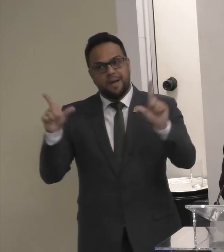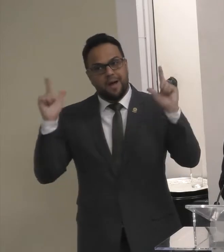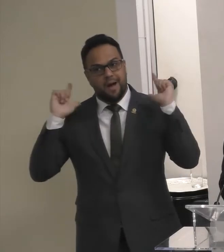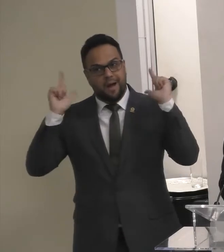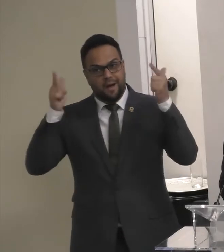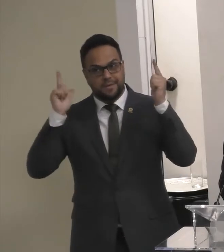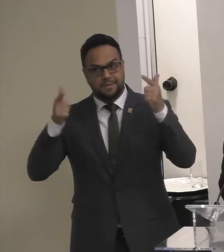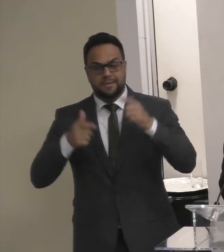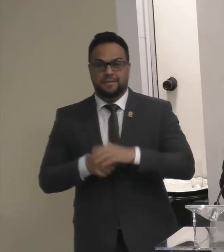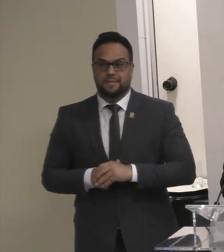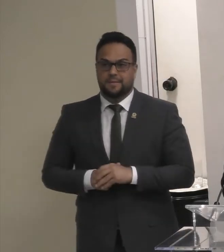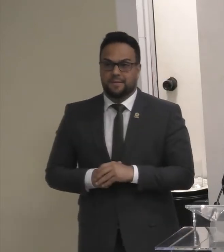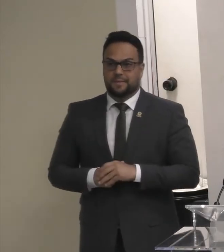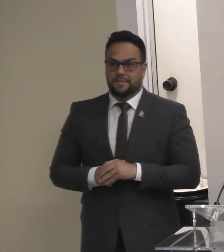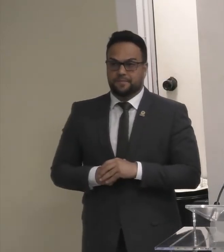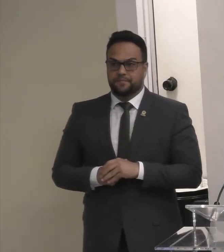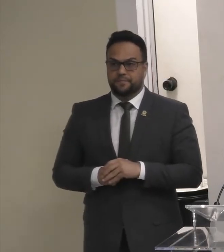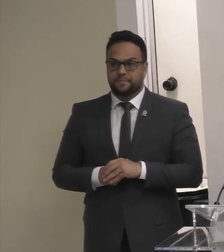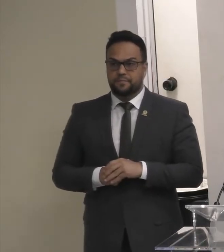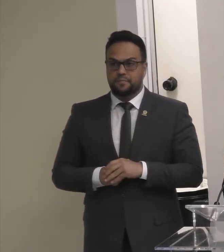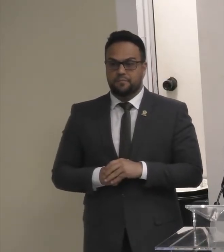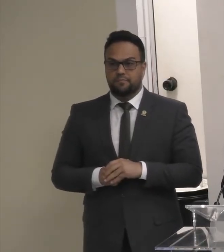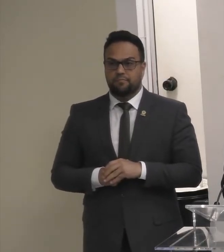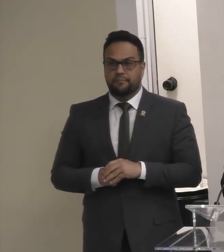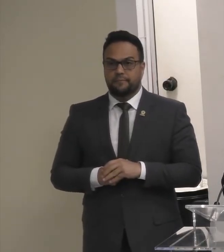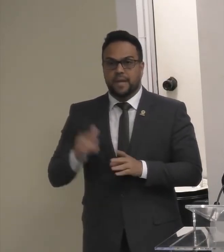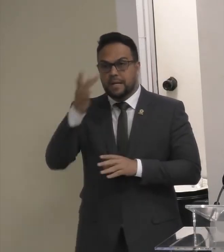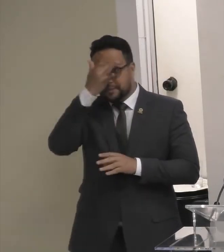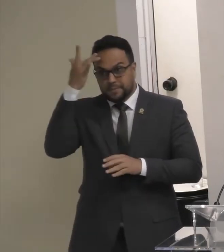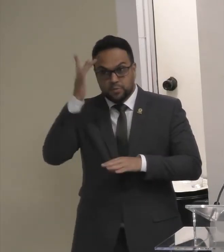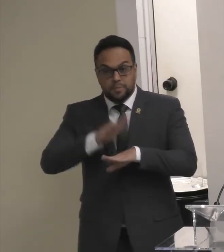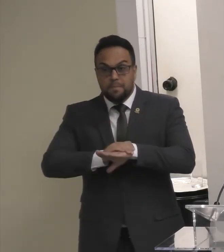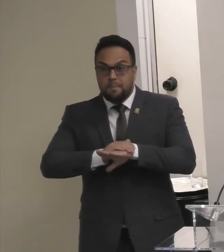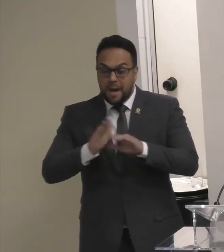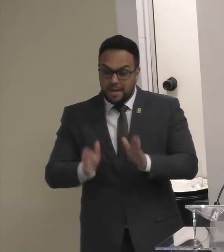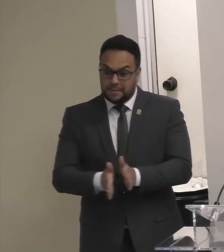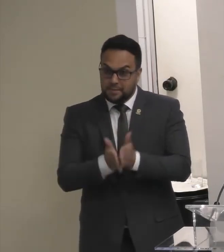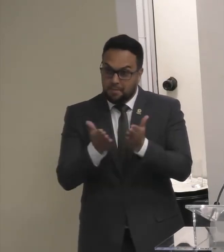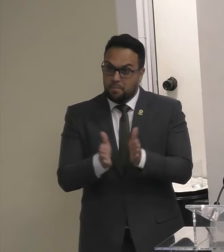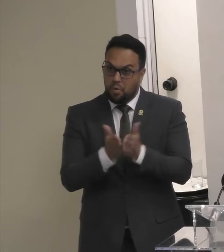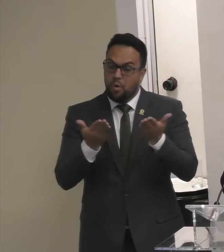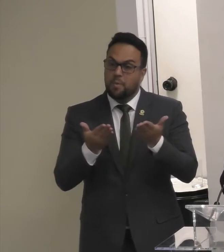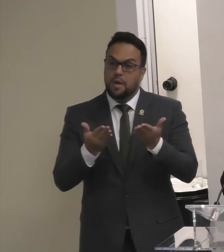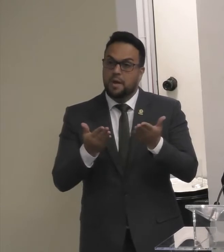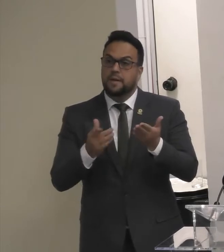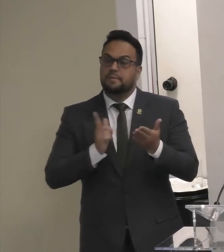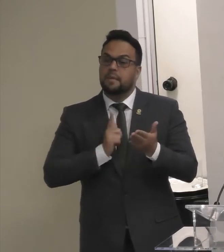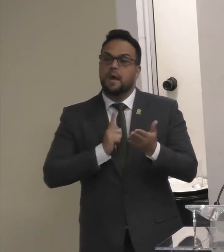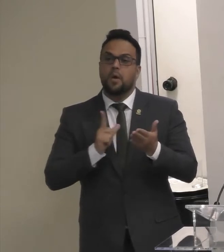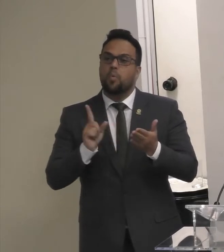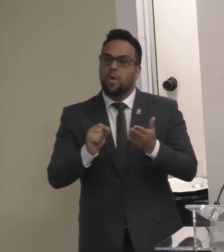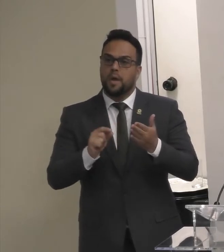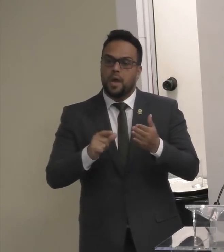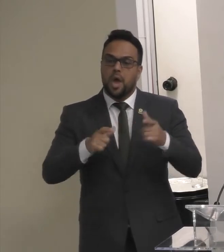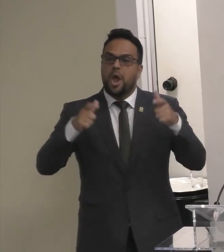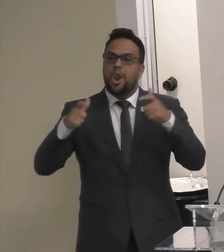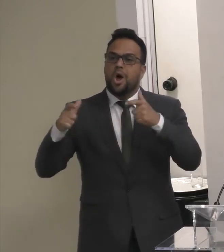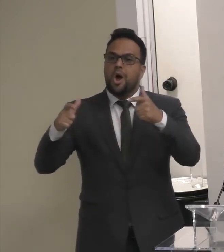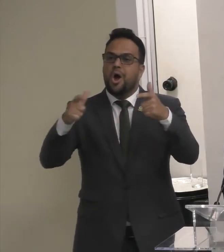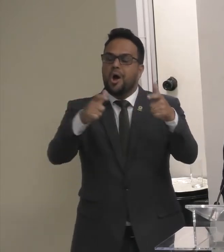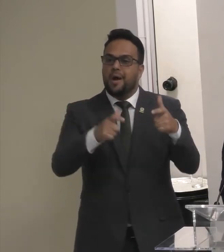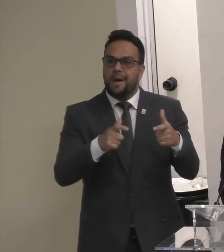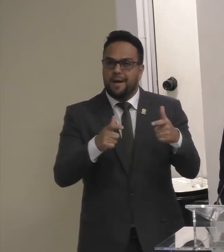Os consumidores De baixa renda Se concentram Estão concentrados Em locais De